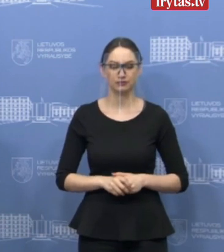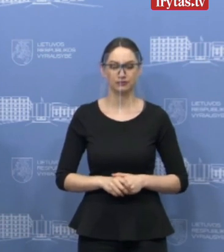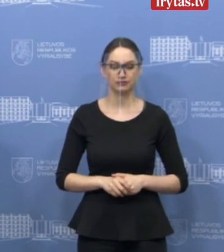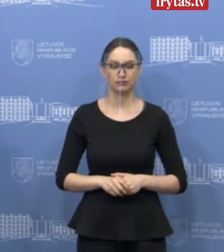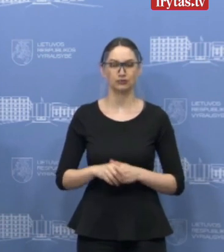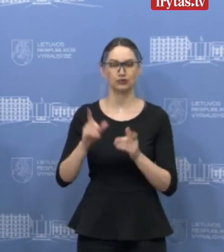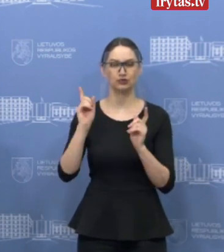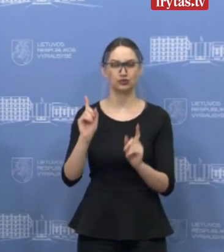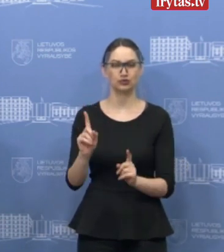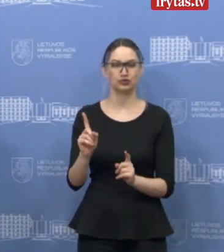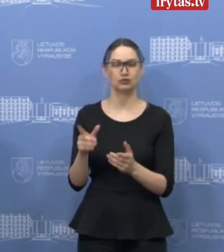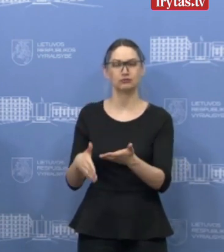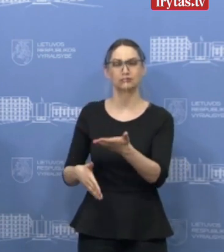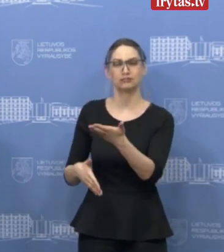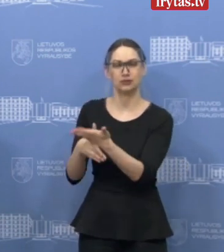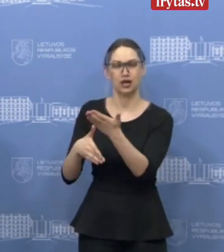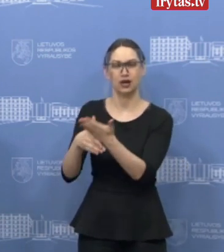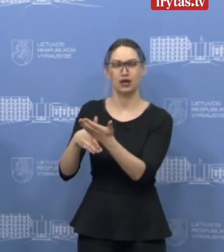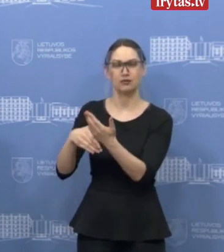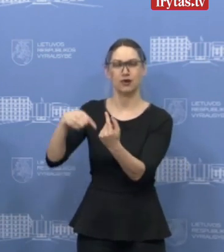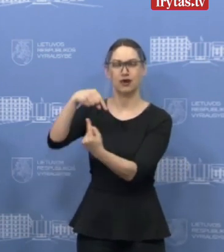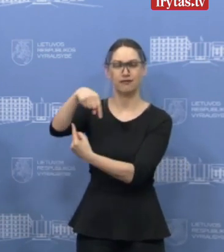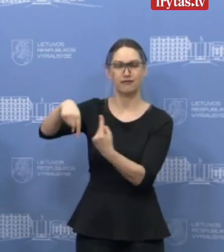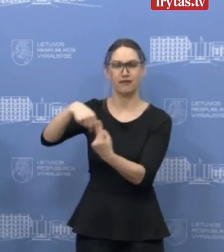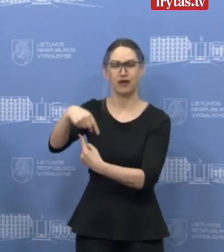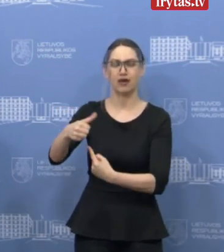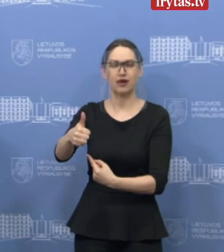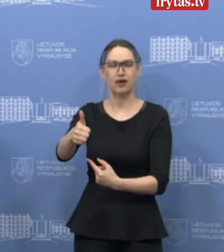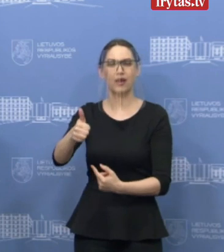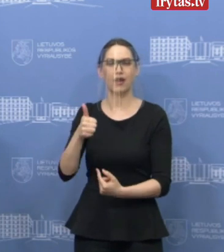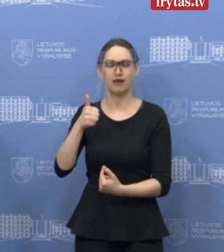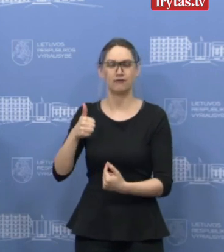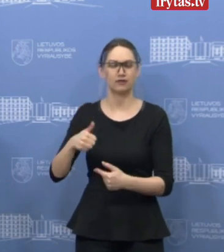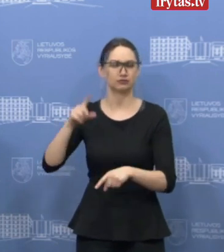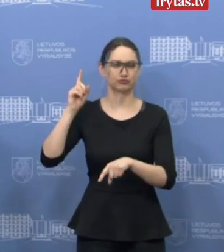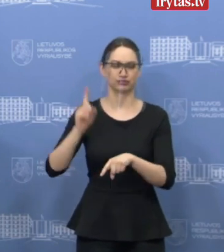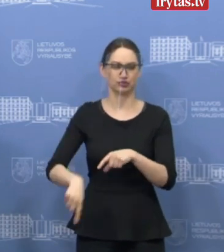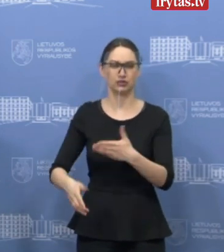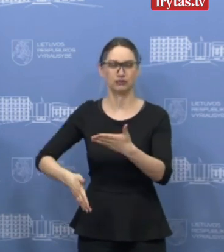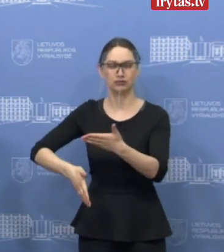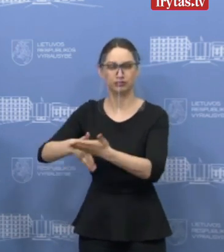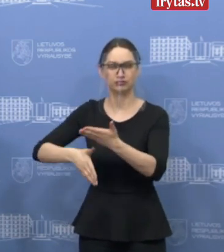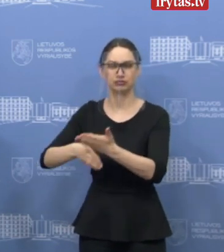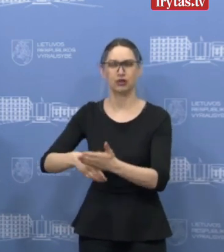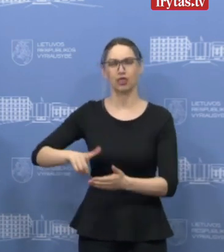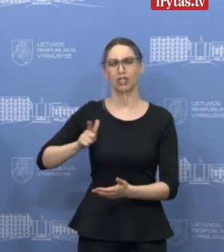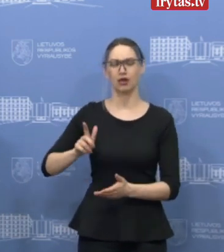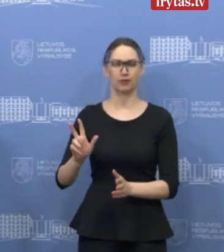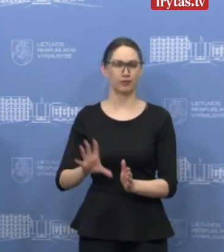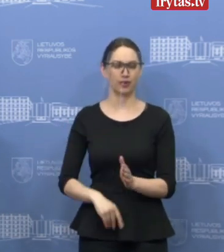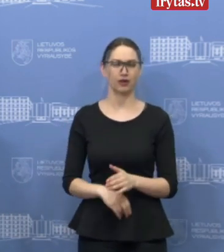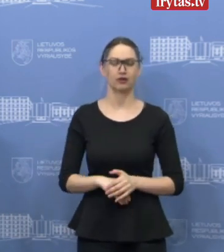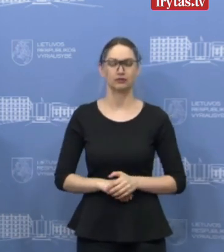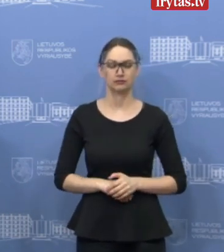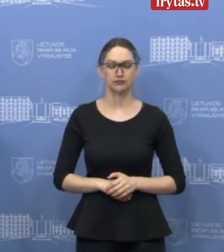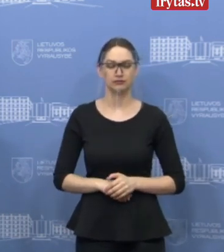parama, ši pagalba orientuojama taip, kad kuo greičiau verslas gautų šią pagalbą. Antras principas yra